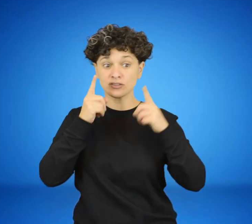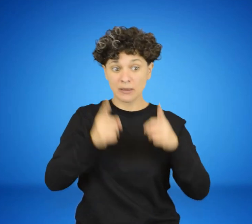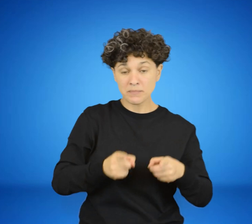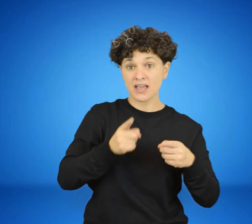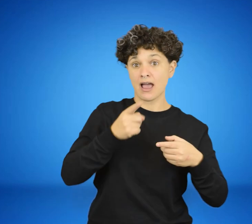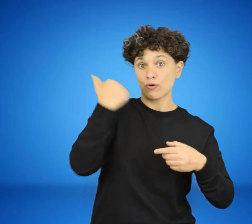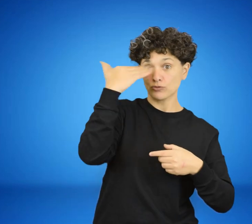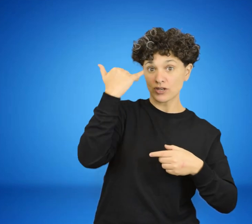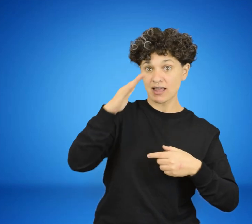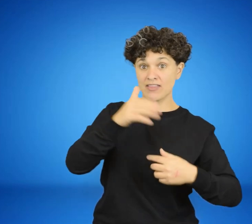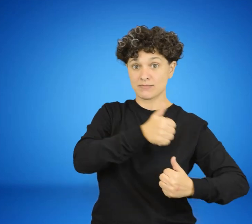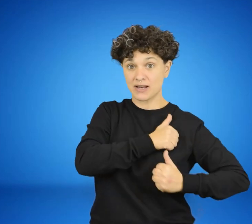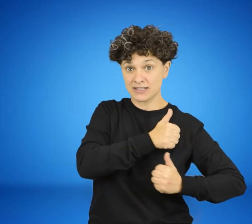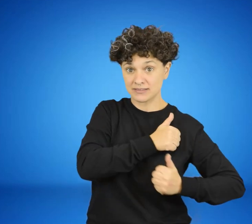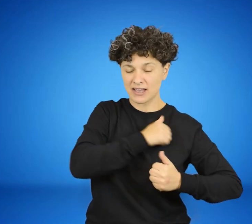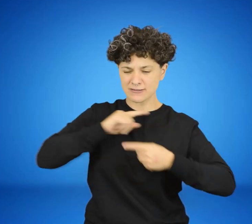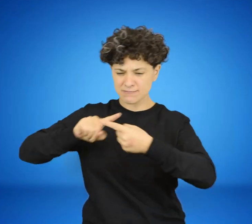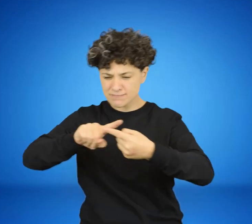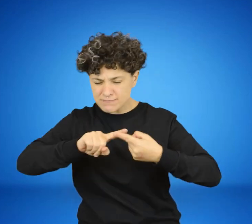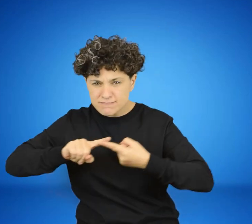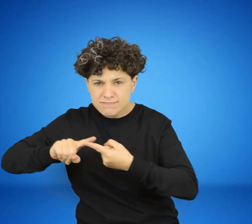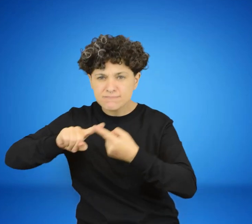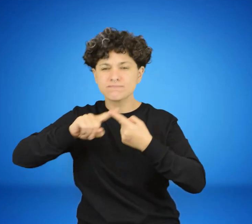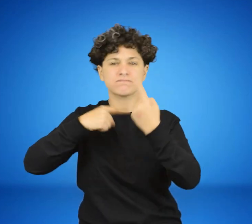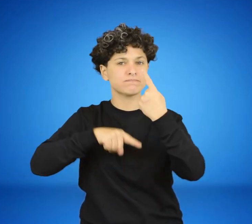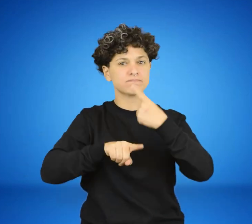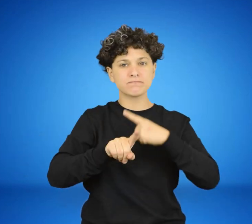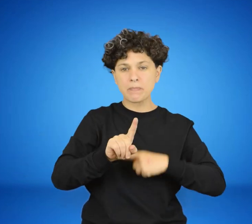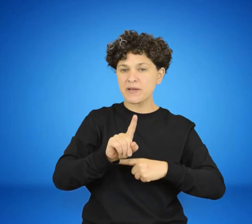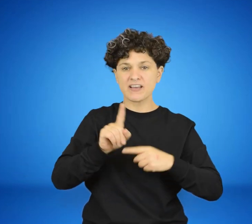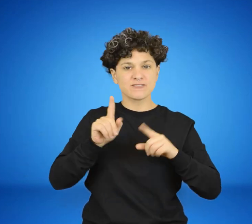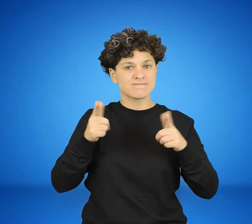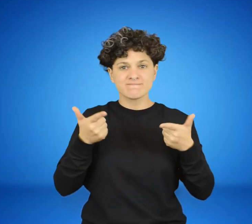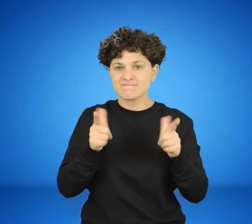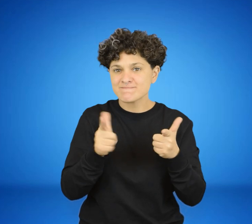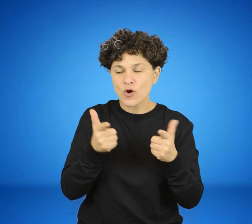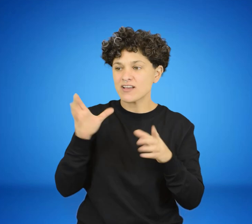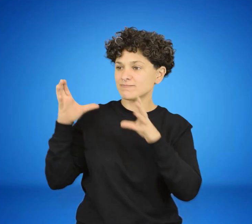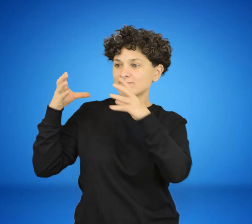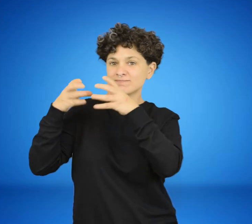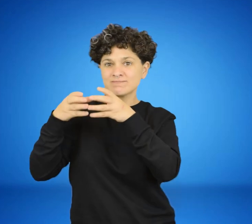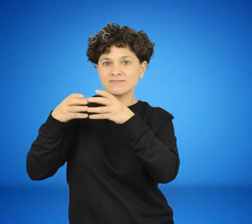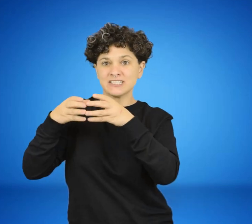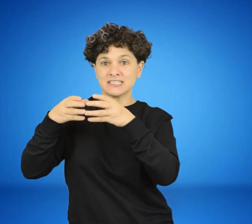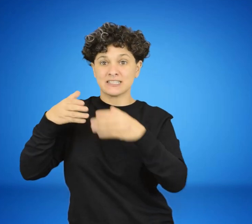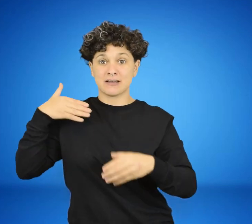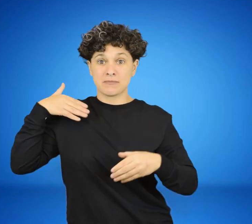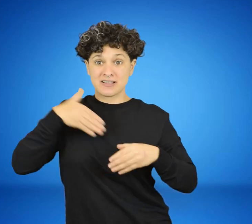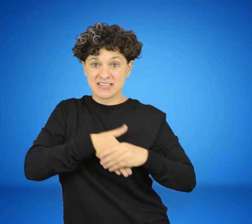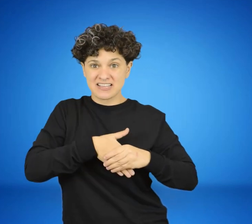y castrenses procuraron llegar a acuerdos, pero la notoria debilidad del poder ejecutivo